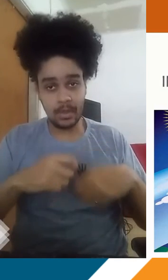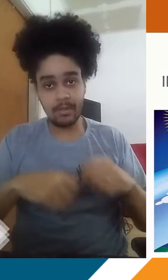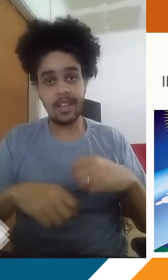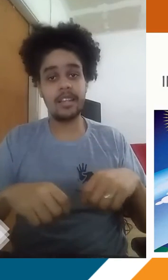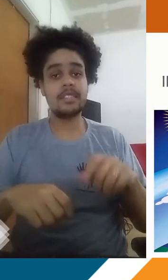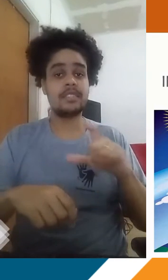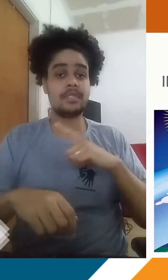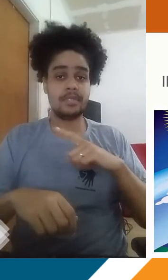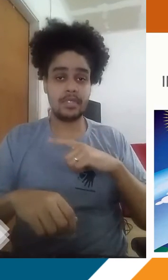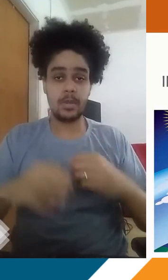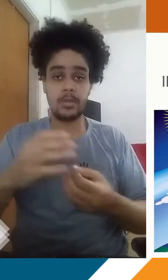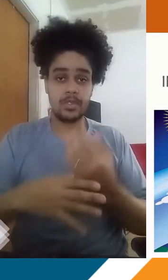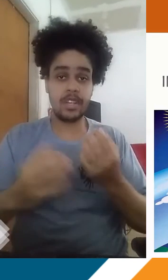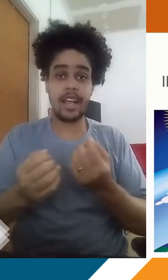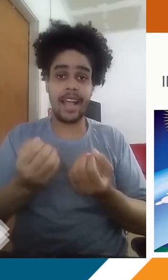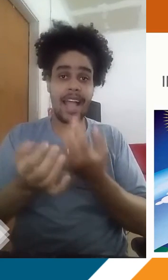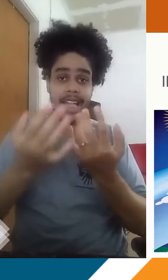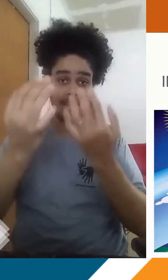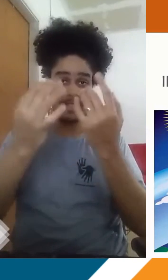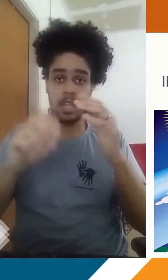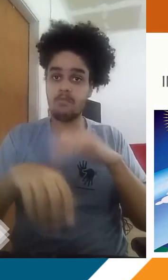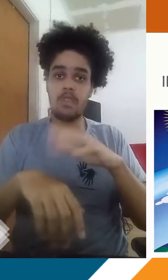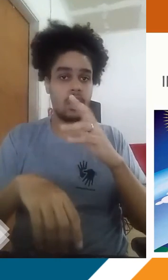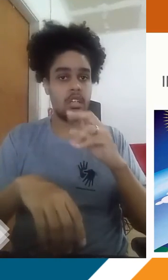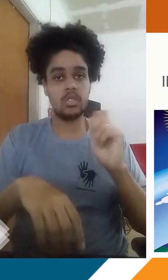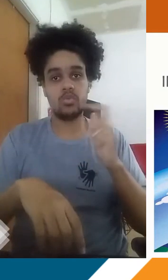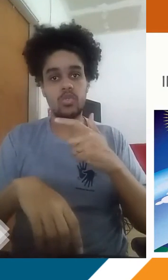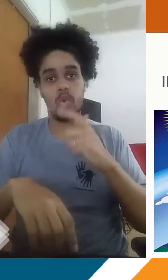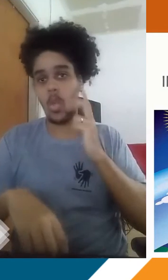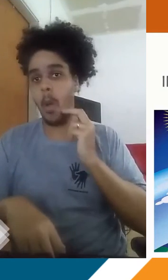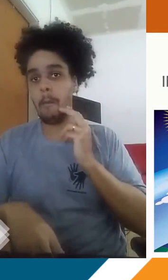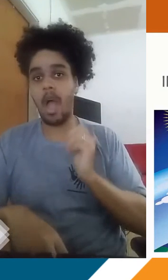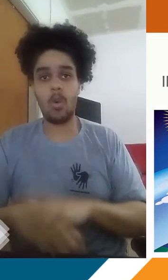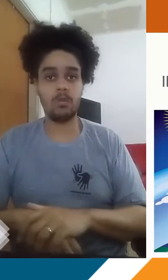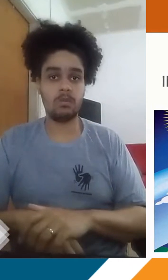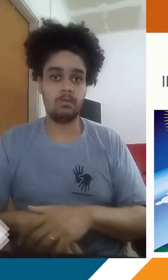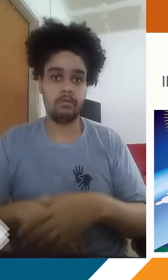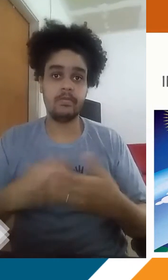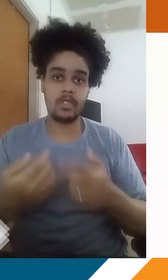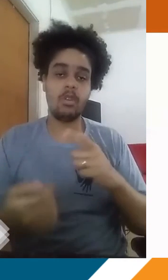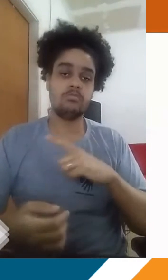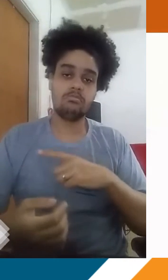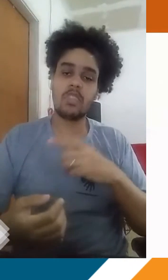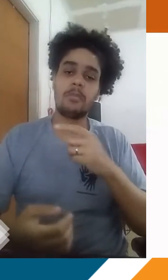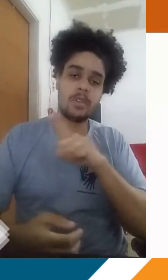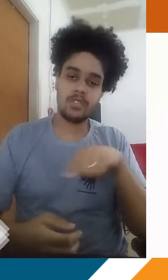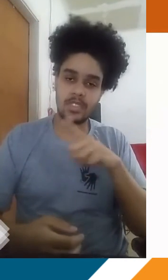acima do normal desses gases que têm esse papel de captar o calor no ambiente. Trouxe para vocês aí